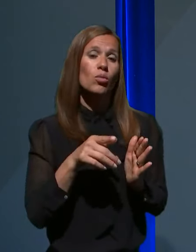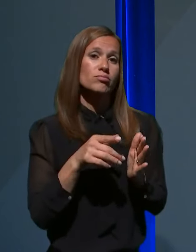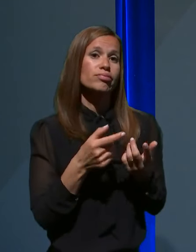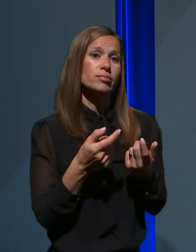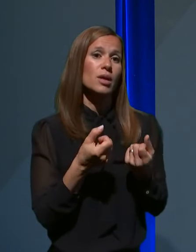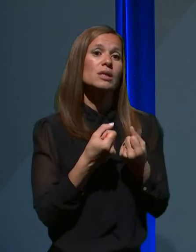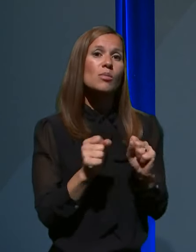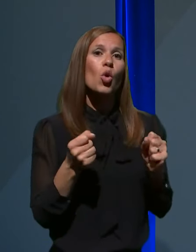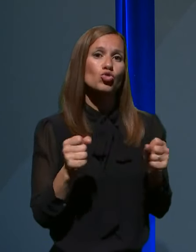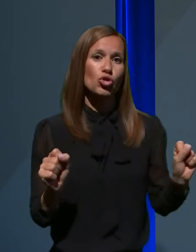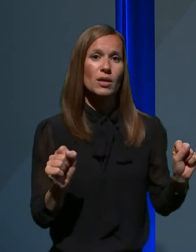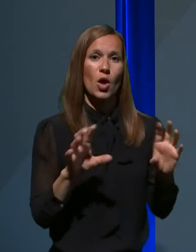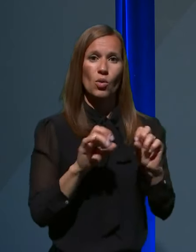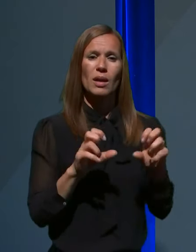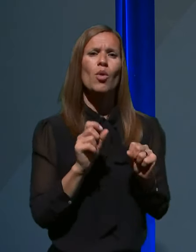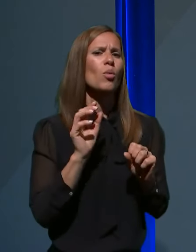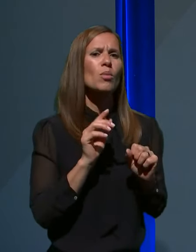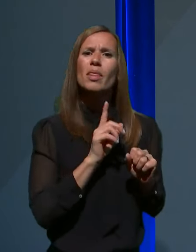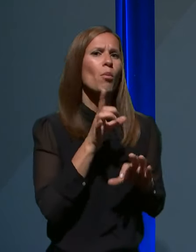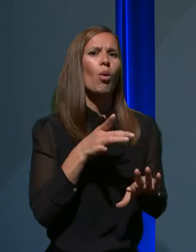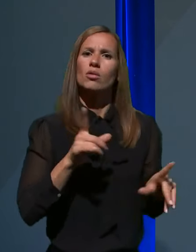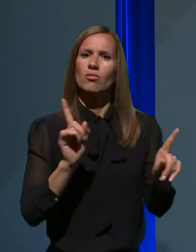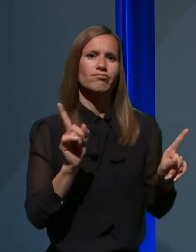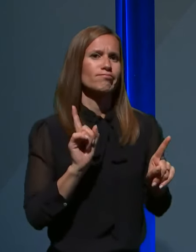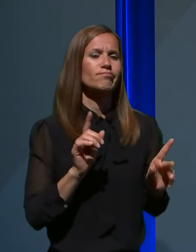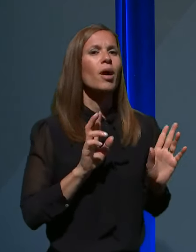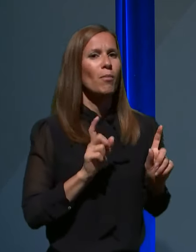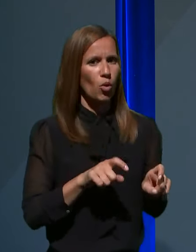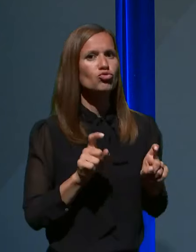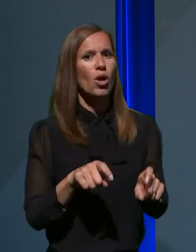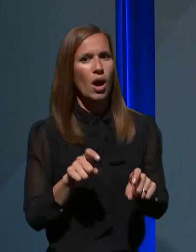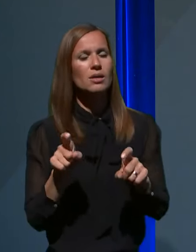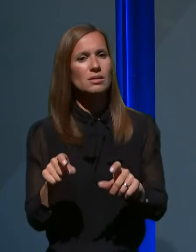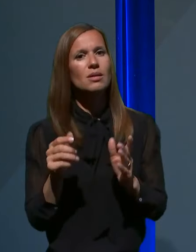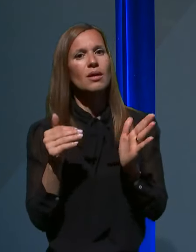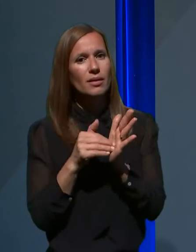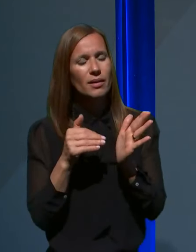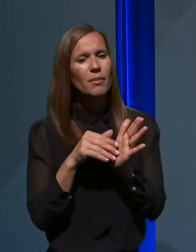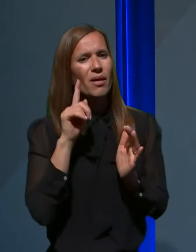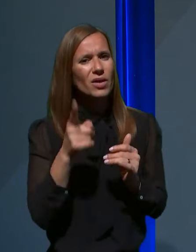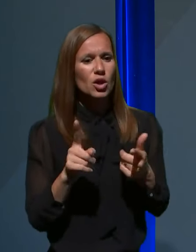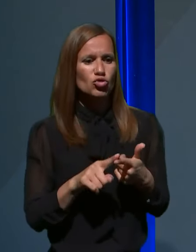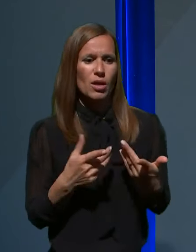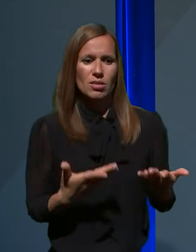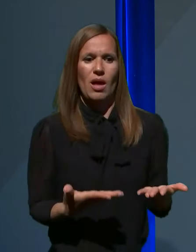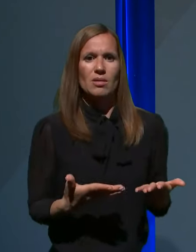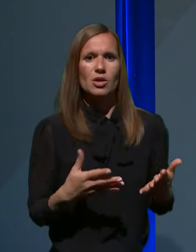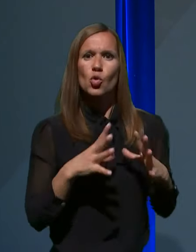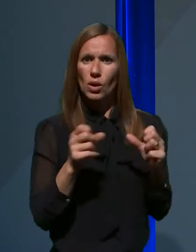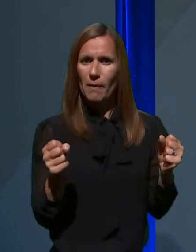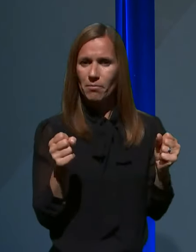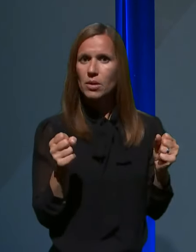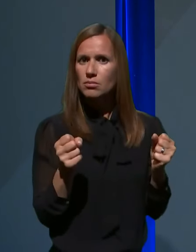ukrepov zelo postopno, namreč vedeti je treba, da tudi, če danes nek ukrep sprostimo,